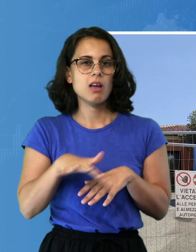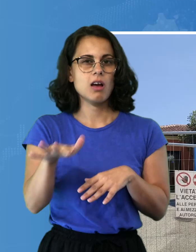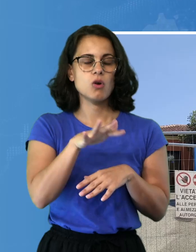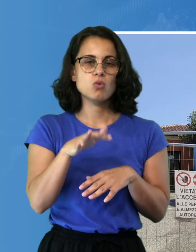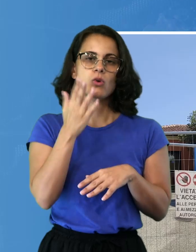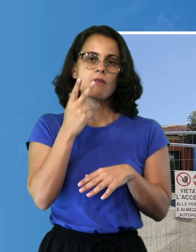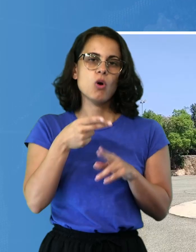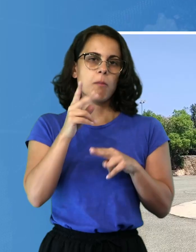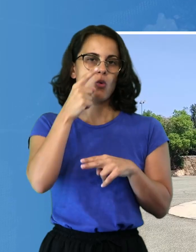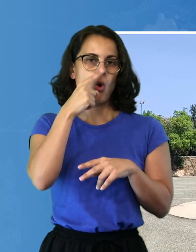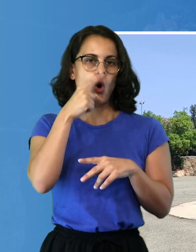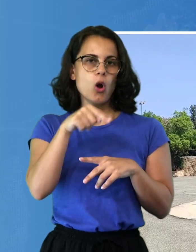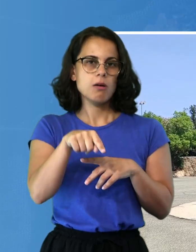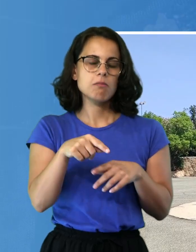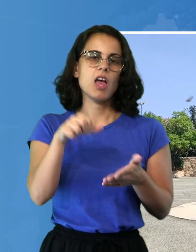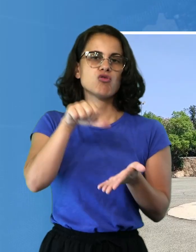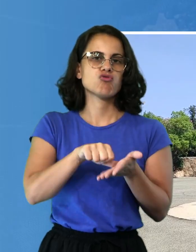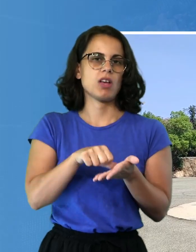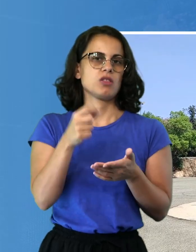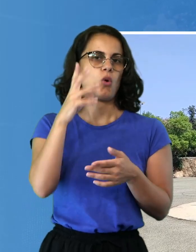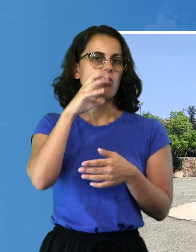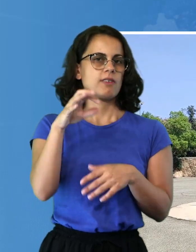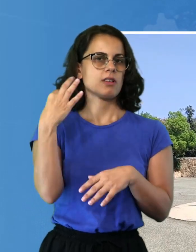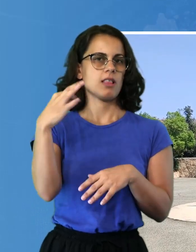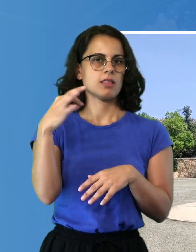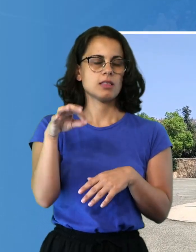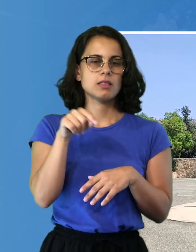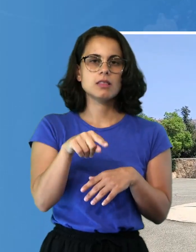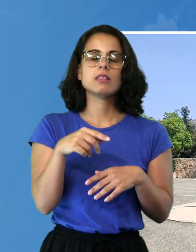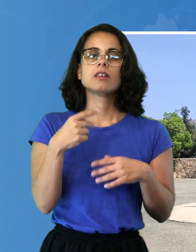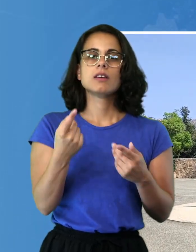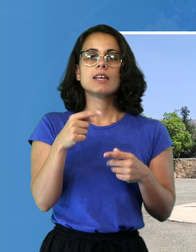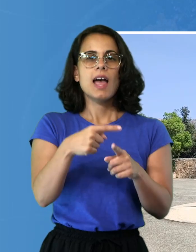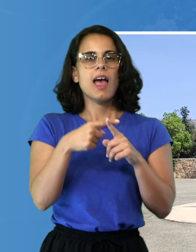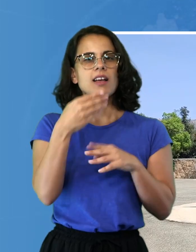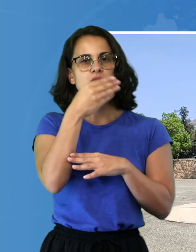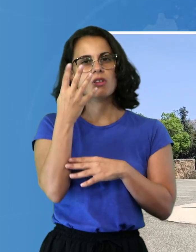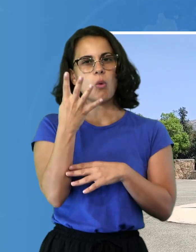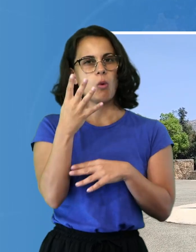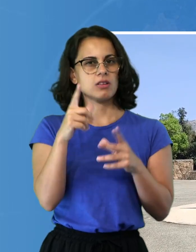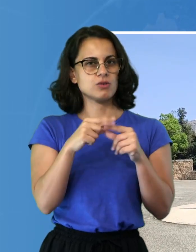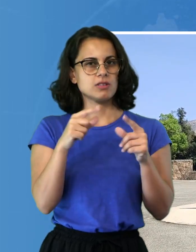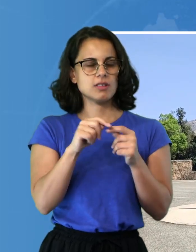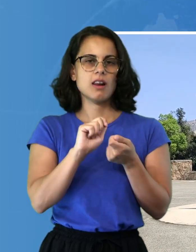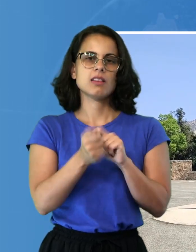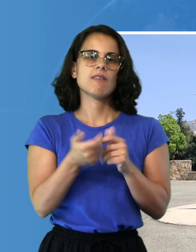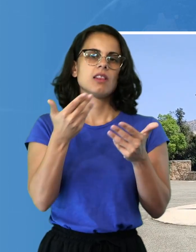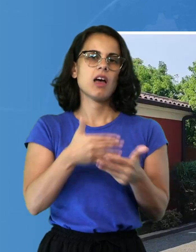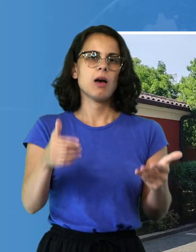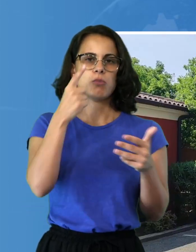come centro universitario di eccellenza. Di fatto, l'ex Hotel Quattro Steville è diventato un campus universitario. A partire dal